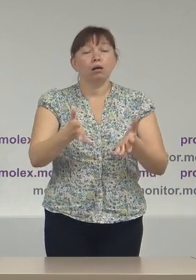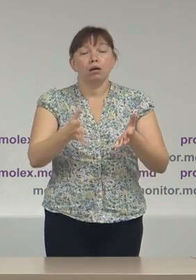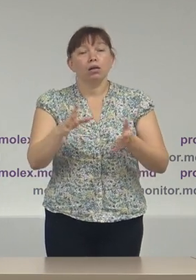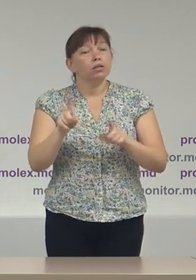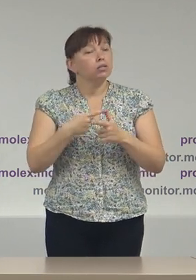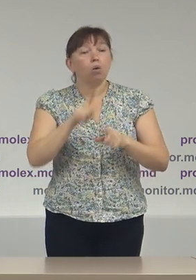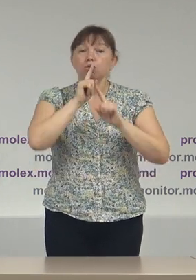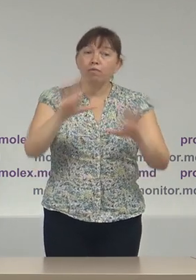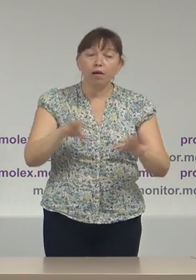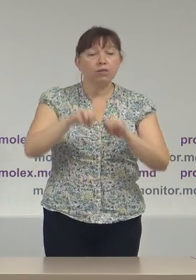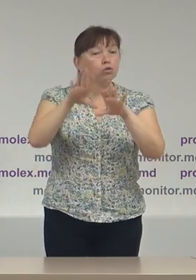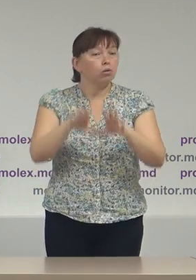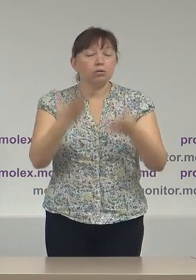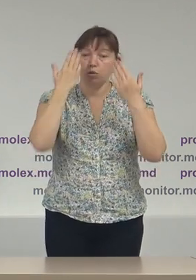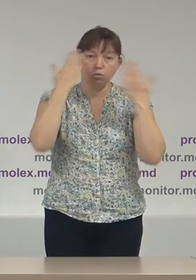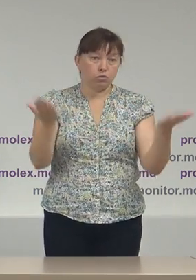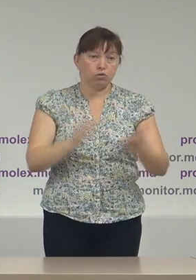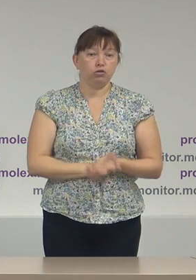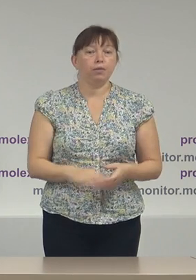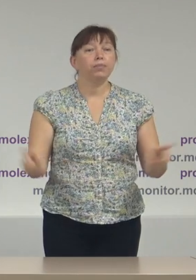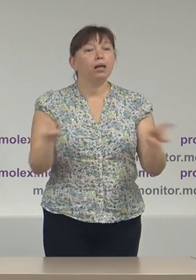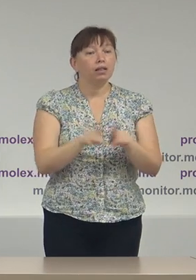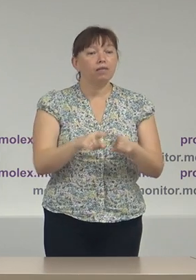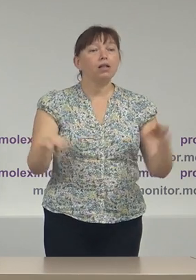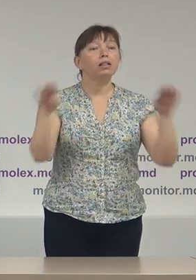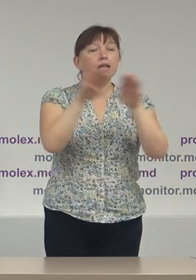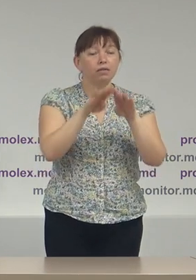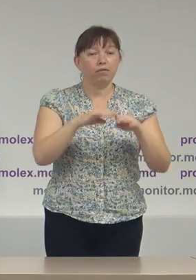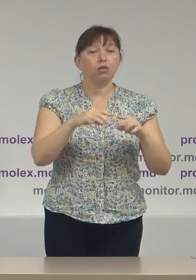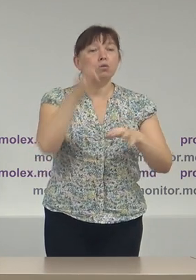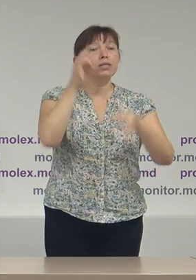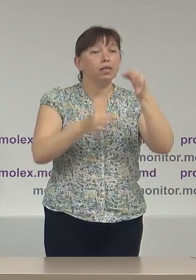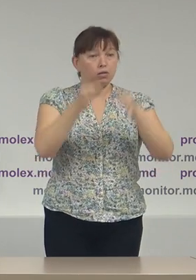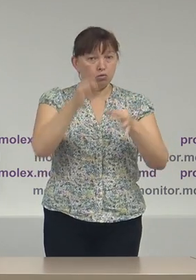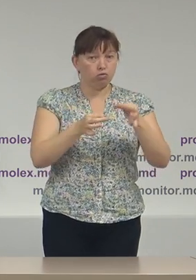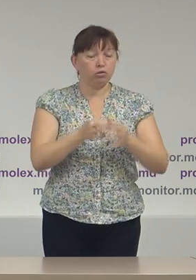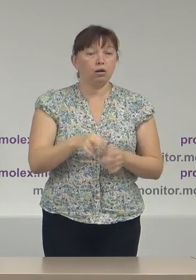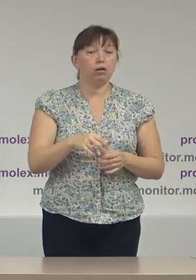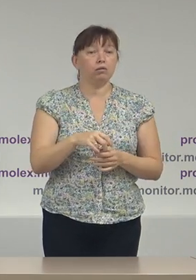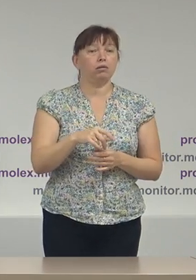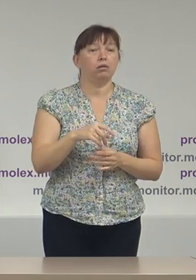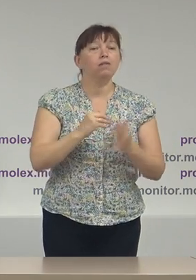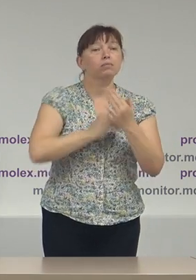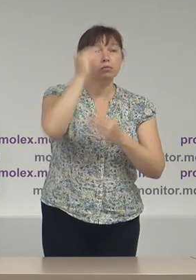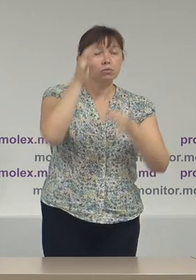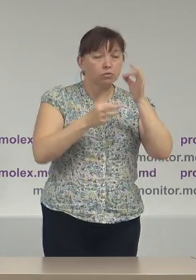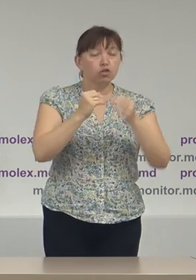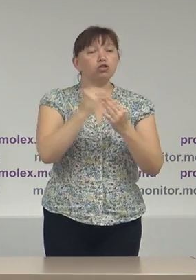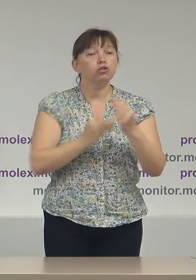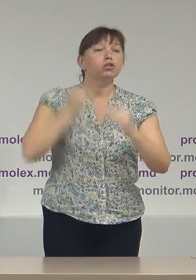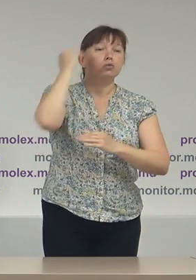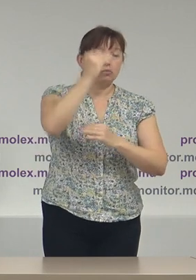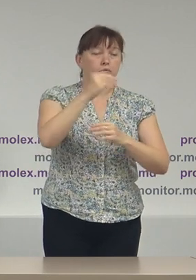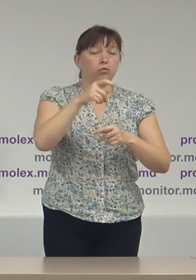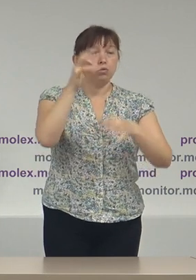la fel, la nivelul instanțelor de judecată, Curtea de Apel Chișinău și Curtea Supremă de